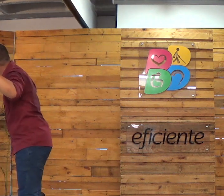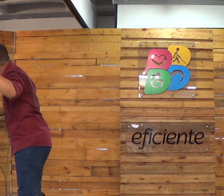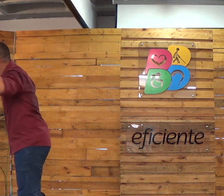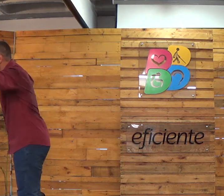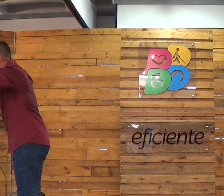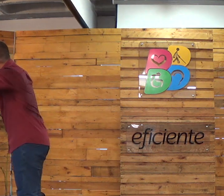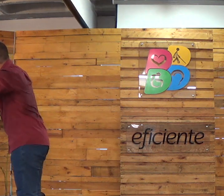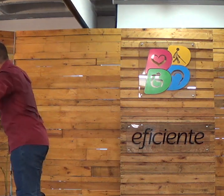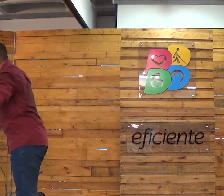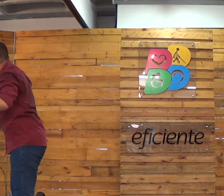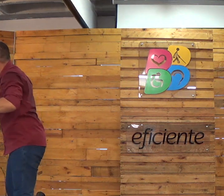Pode passar.